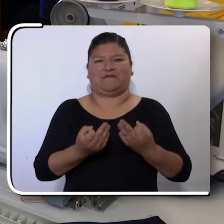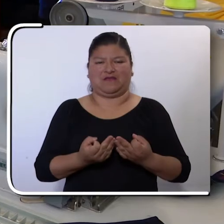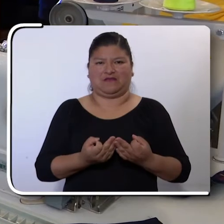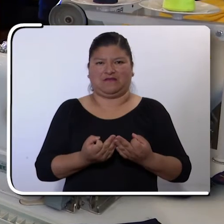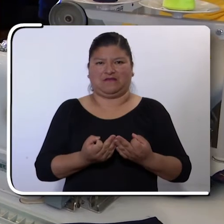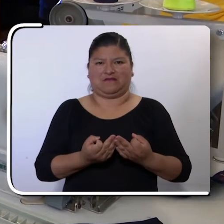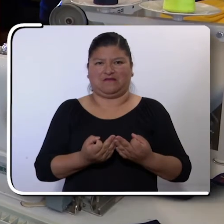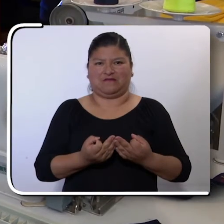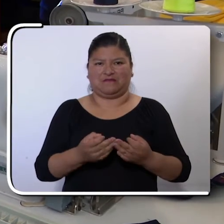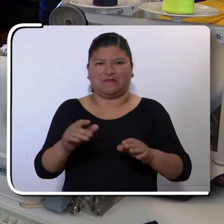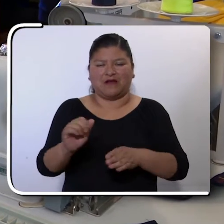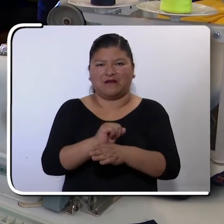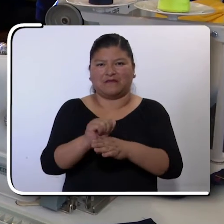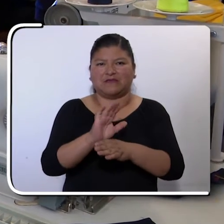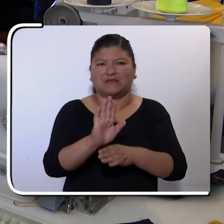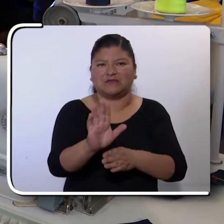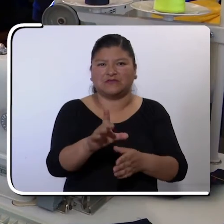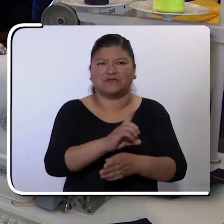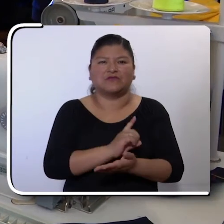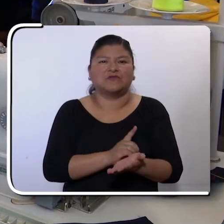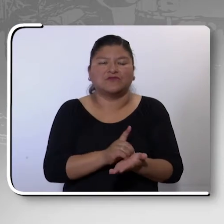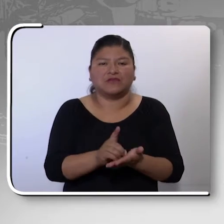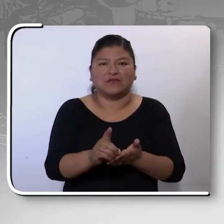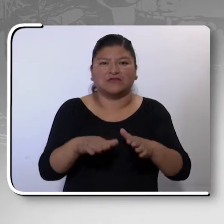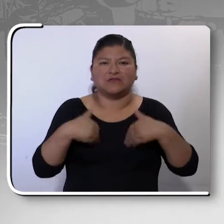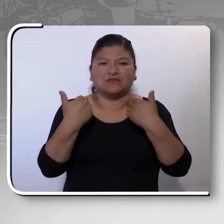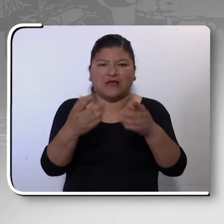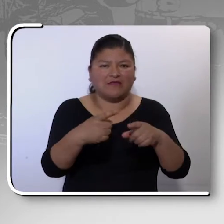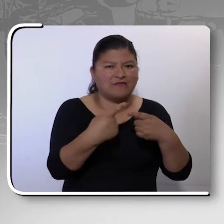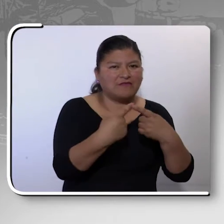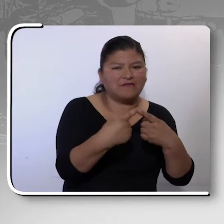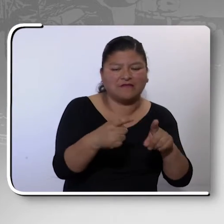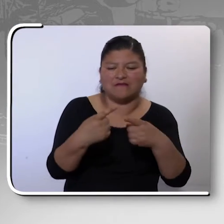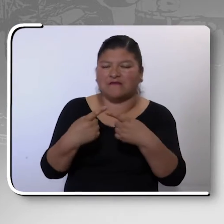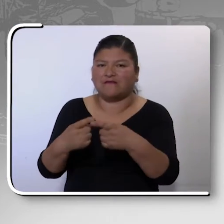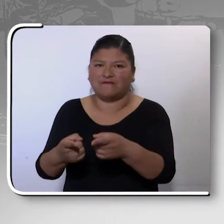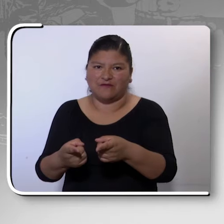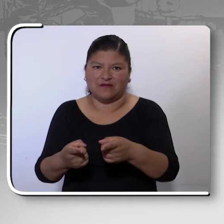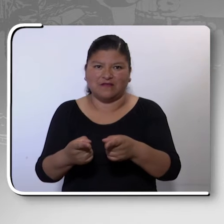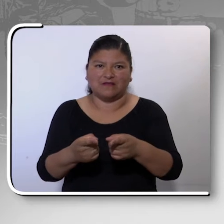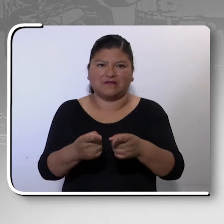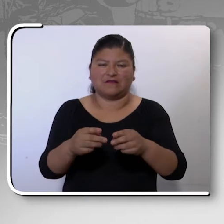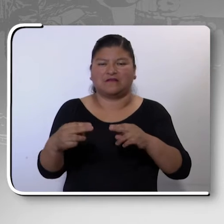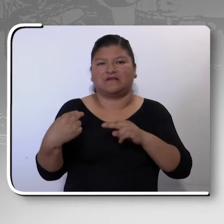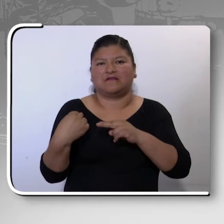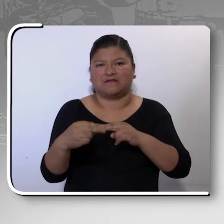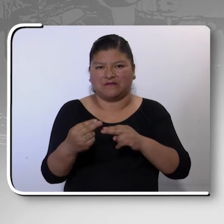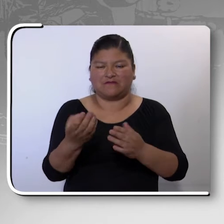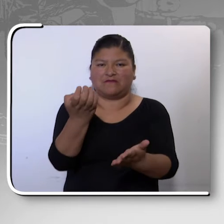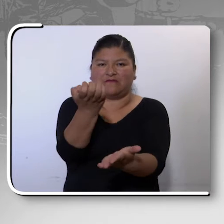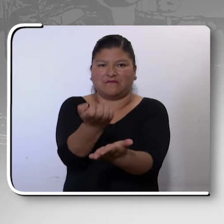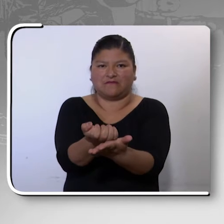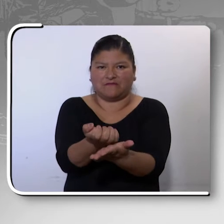Para el ejercicio de sus derechos, la ley otorga garantías en los ámbitos de lo económico,